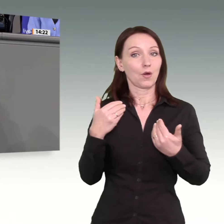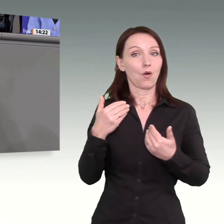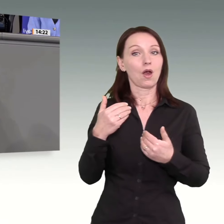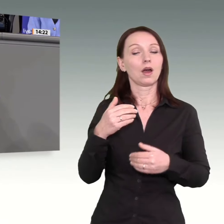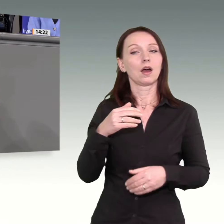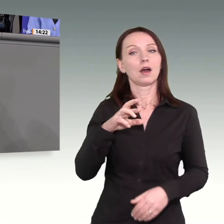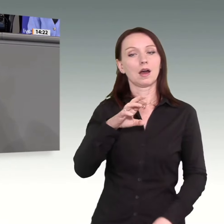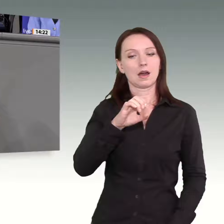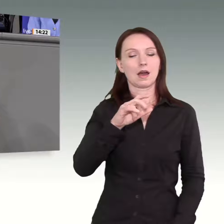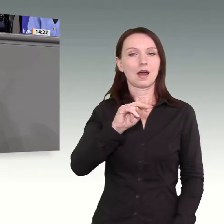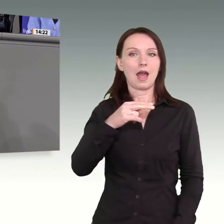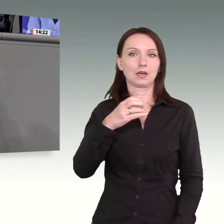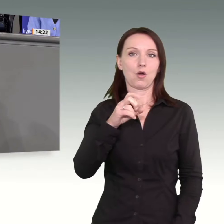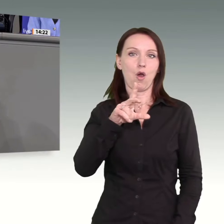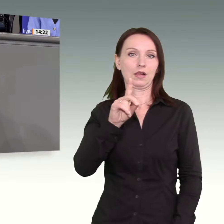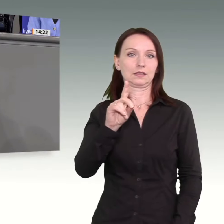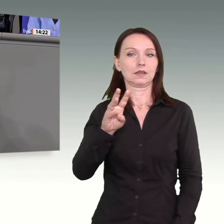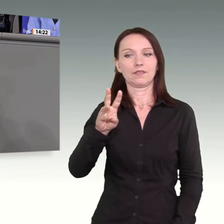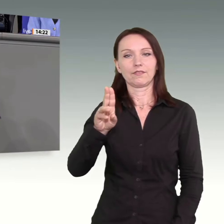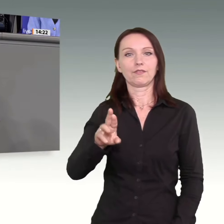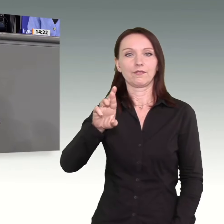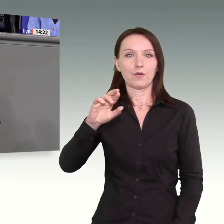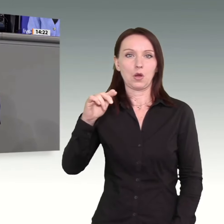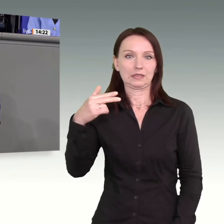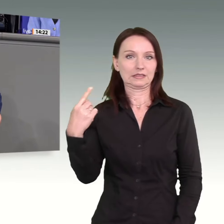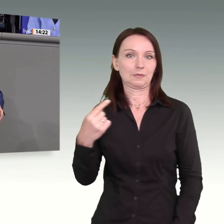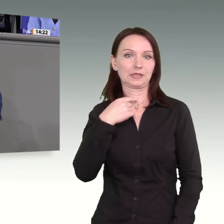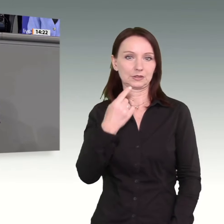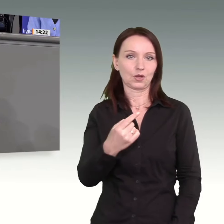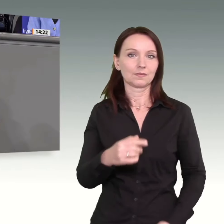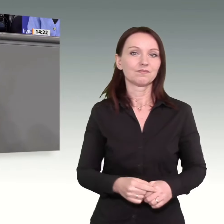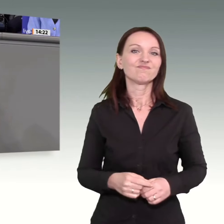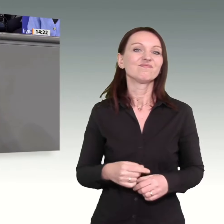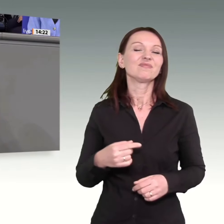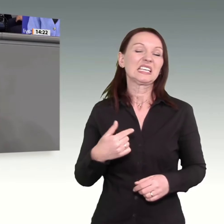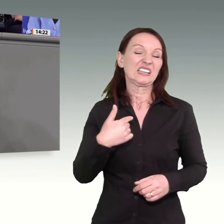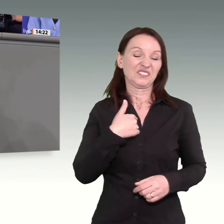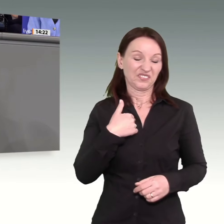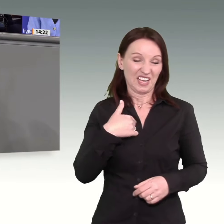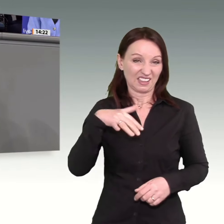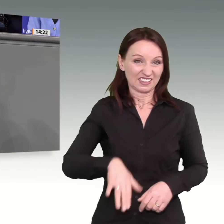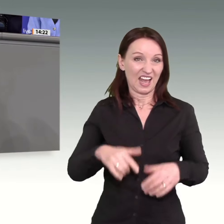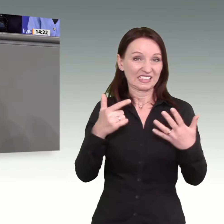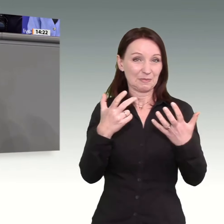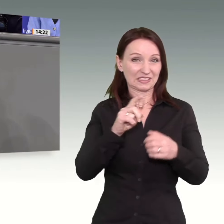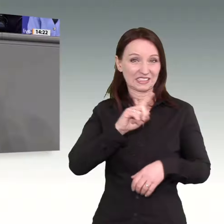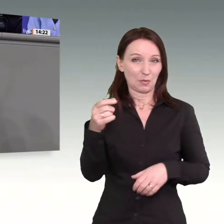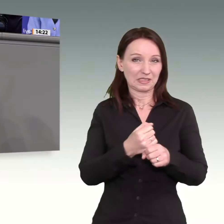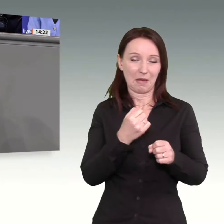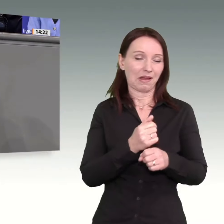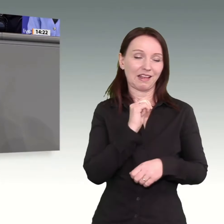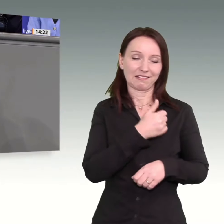sich geäußert hat. Wir haben nicht 87.000 Mitarbeiter, leider nicht, aber er. Er hat sich eindeutig